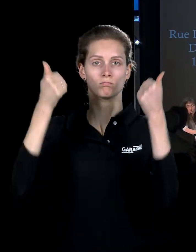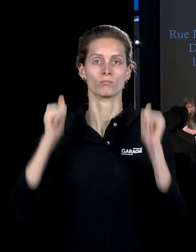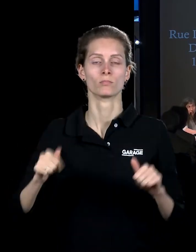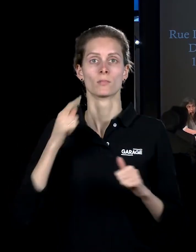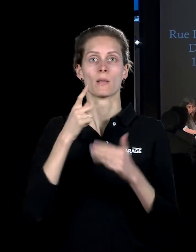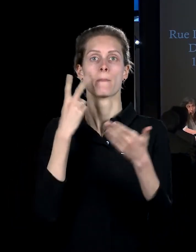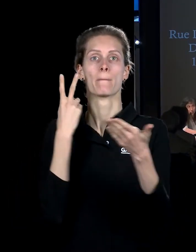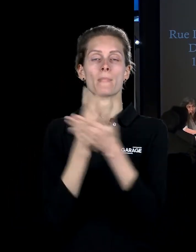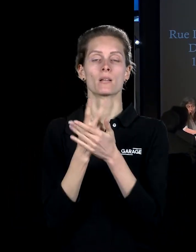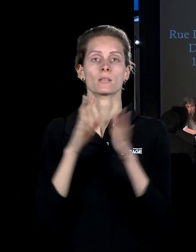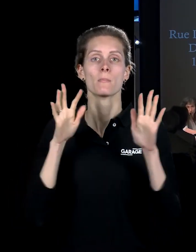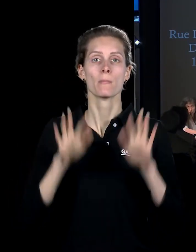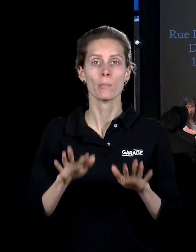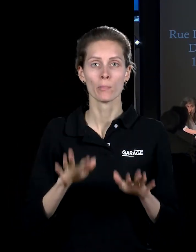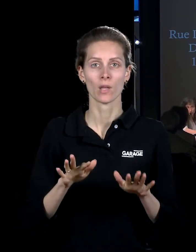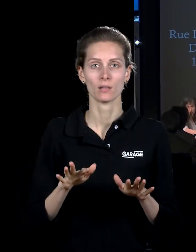показаны те места, в которых.